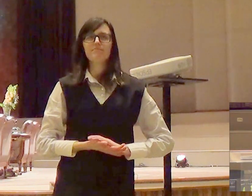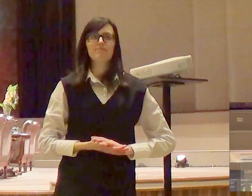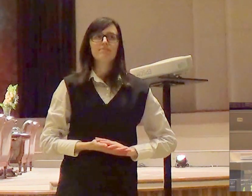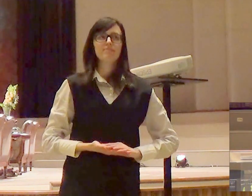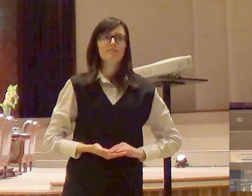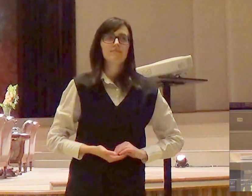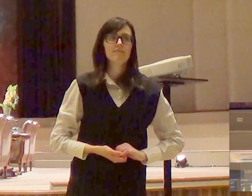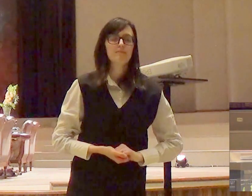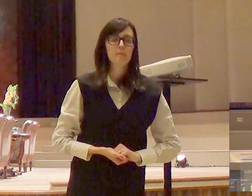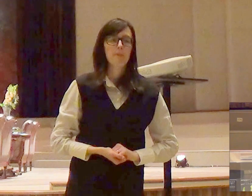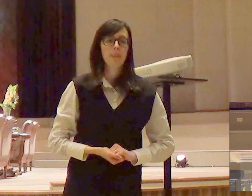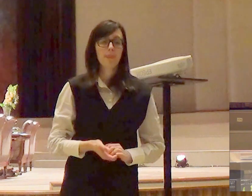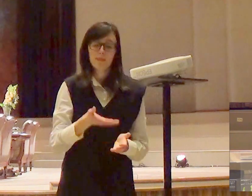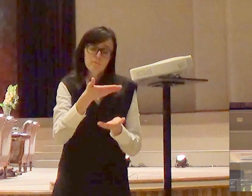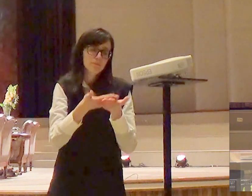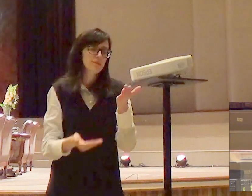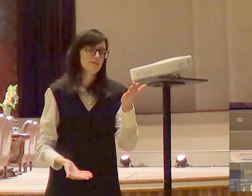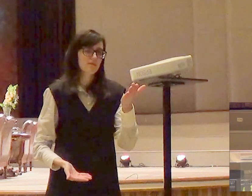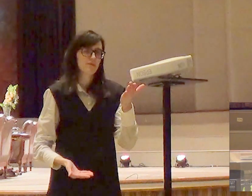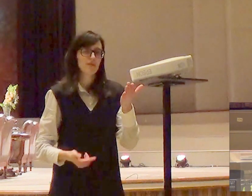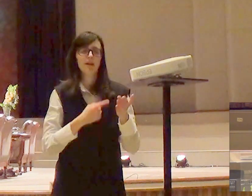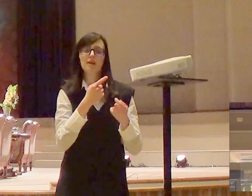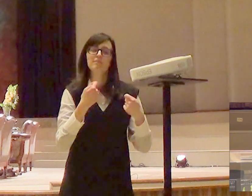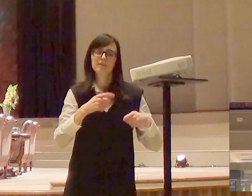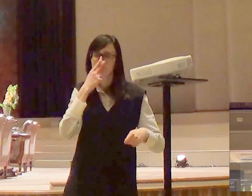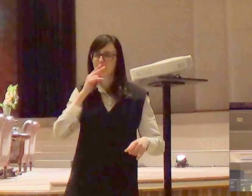e a gente vai ter que enfrentar as consequências da vida